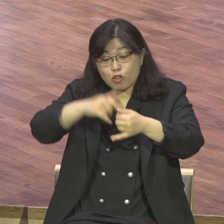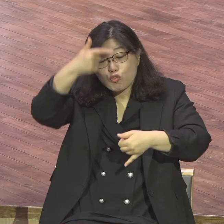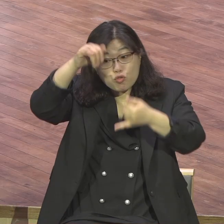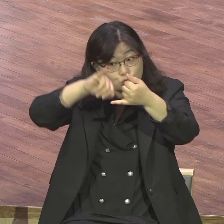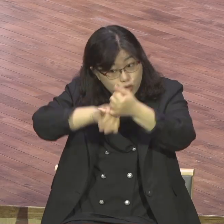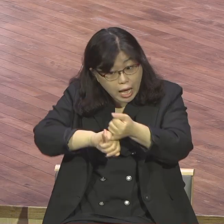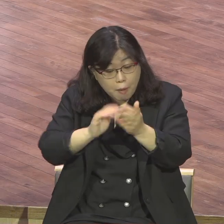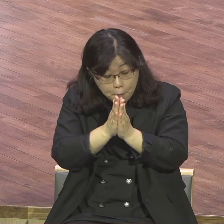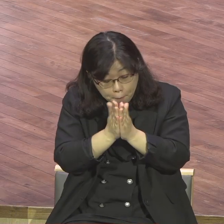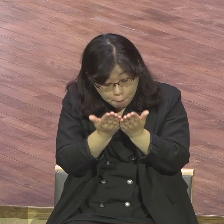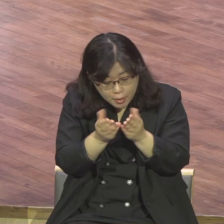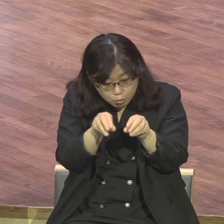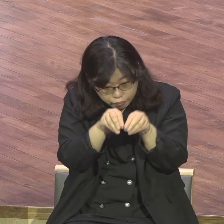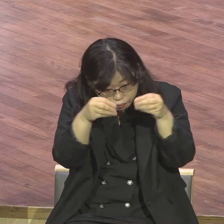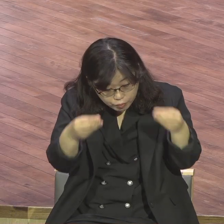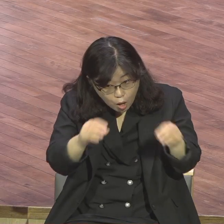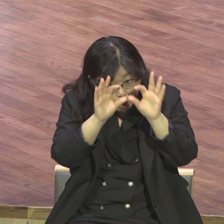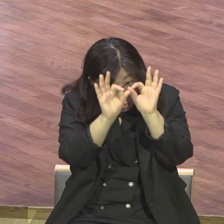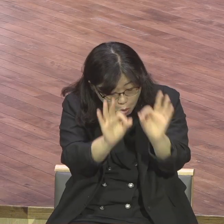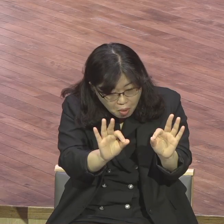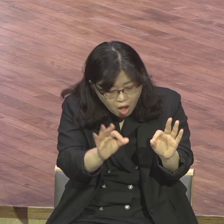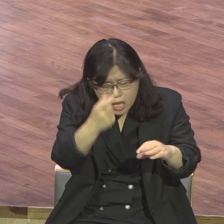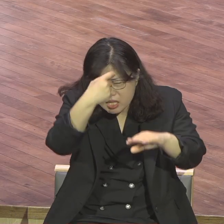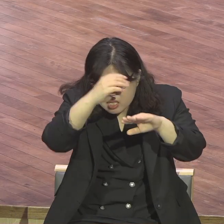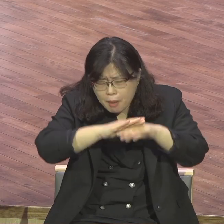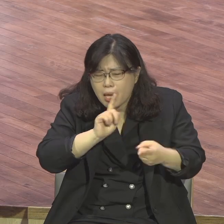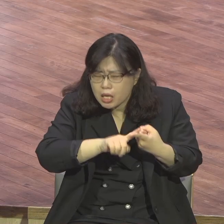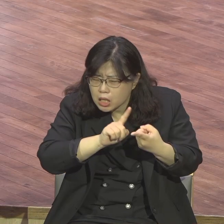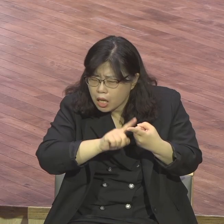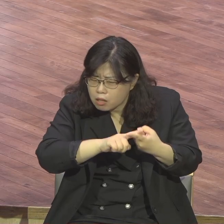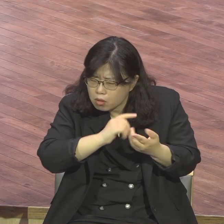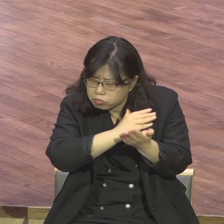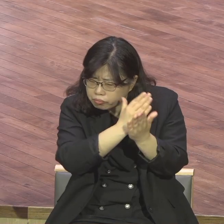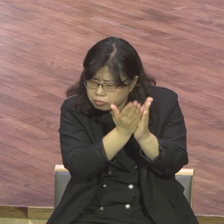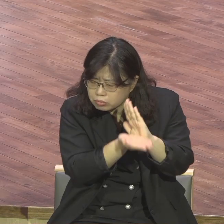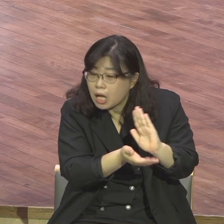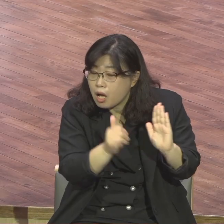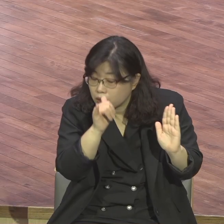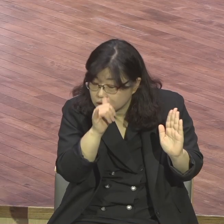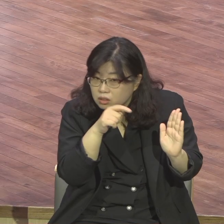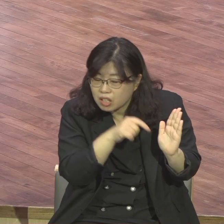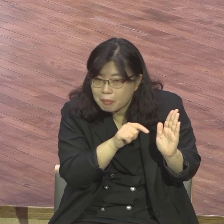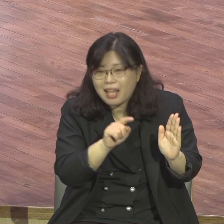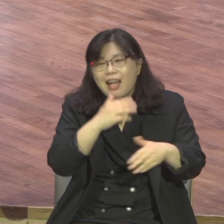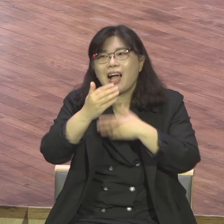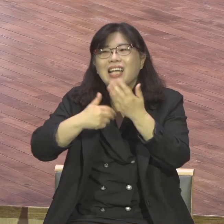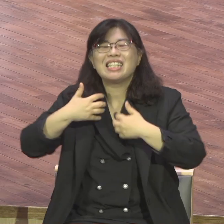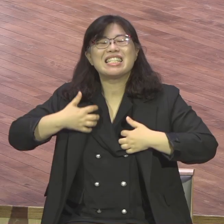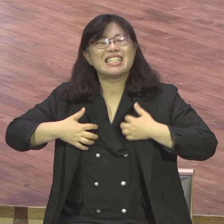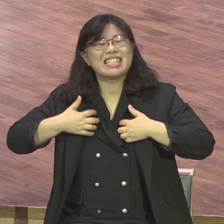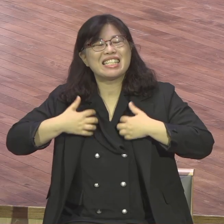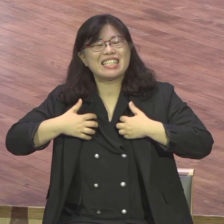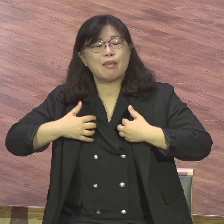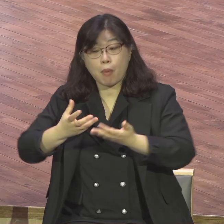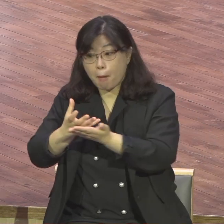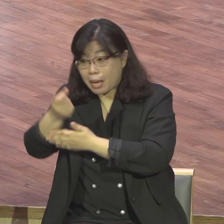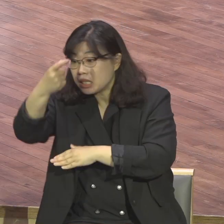에레미야서, 아모서, 호시야, 미가서 등에 구체적으로 하나님이 기뻐 받으시는 제사 하나님이 안 받는 제사